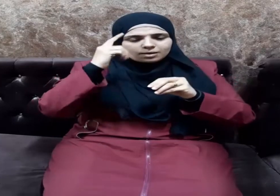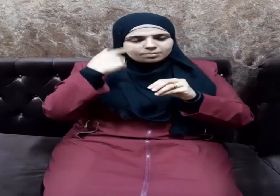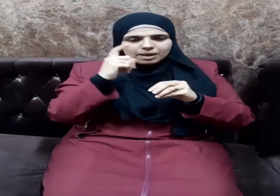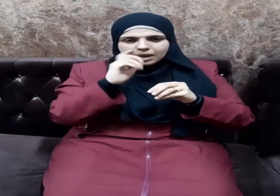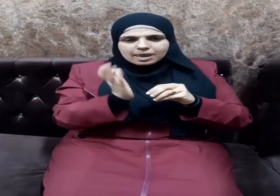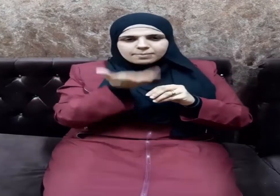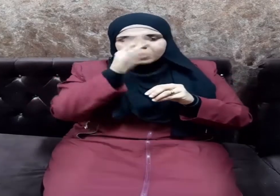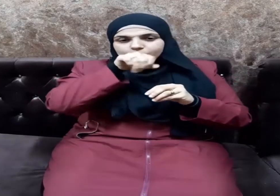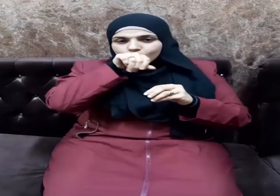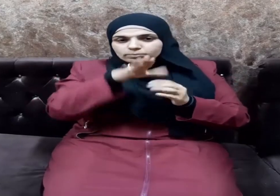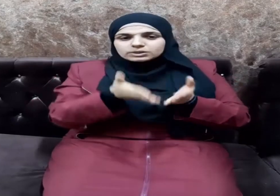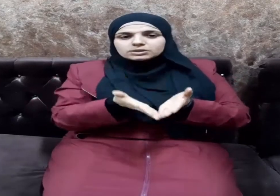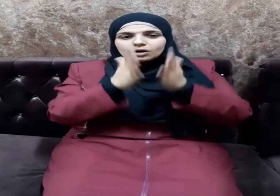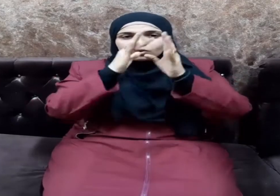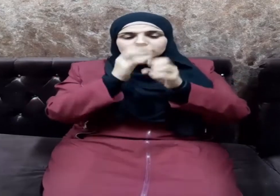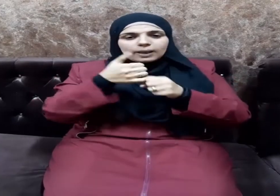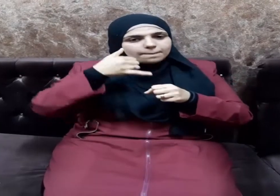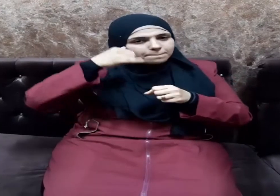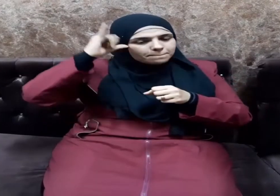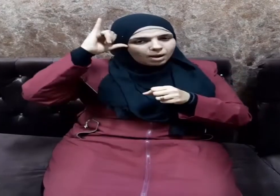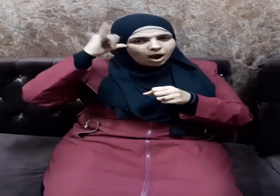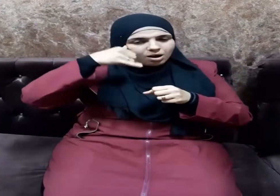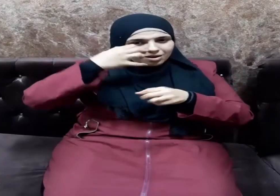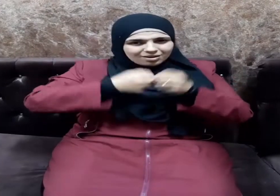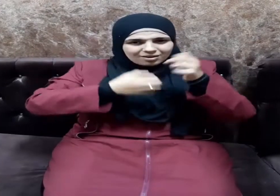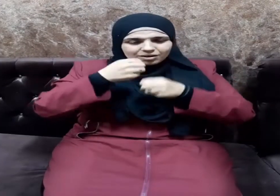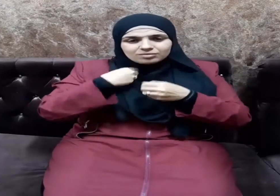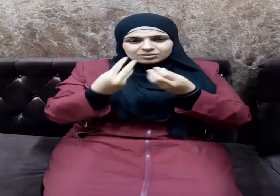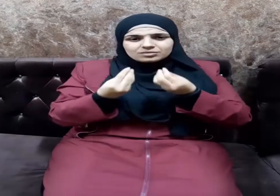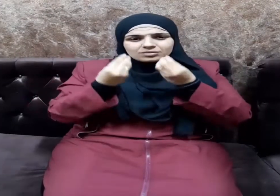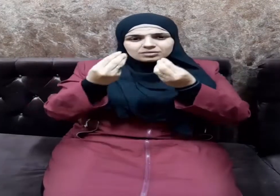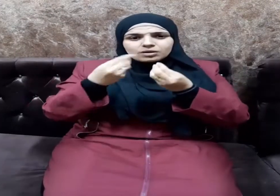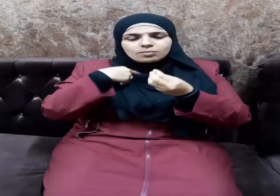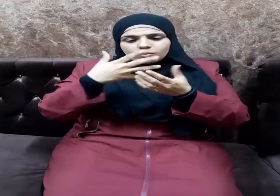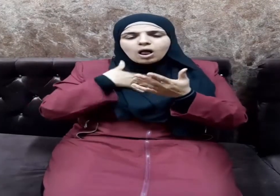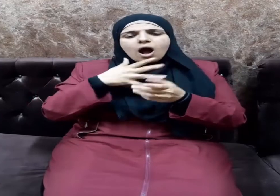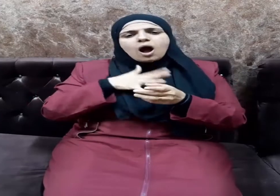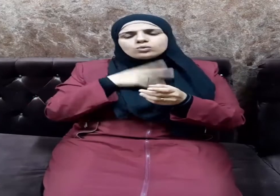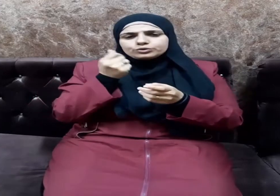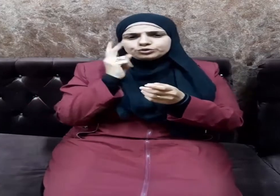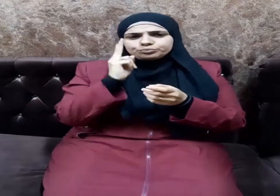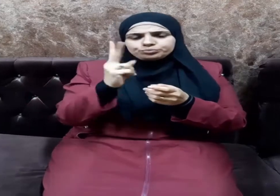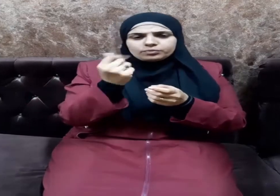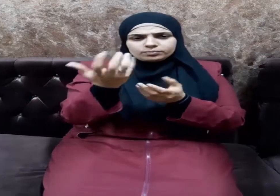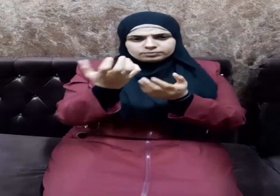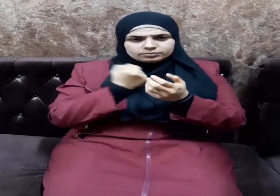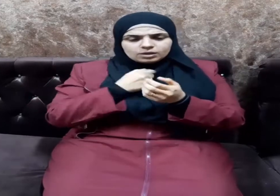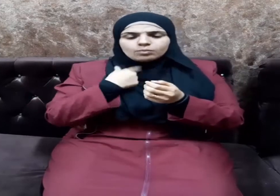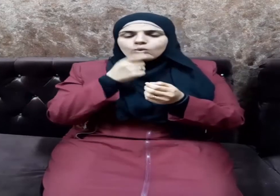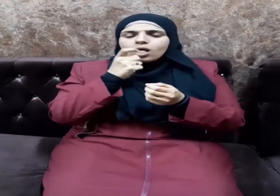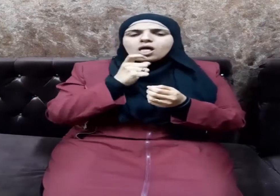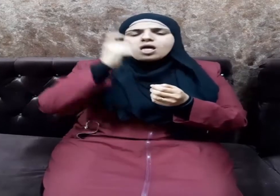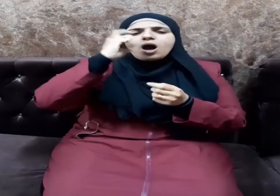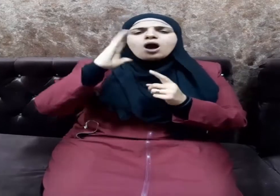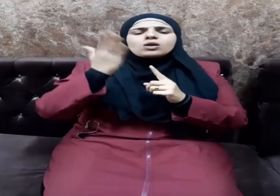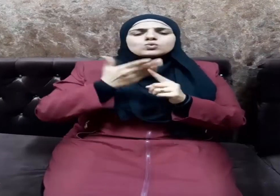عليه وسلم بكرا فأتيته أتقاضاه فقلت يا رسول الله